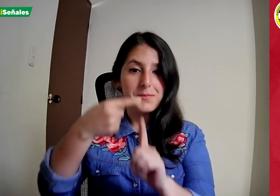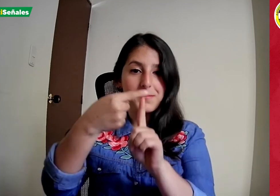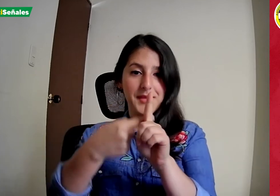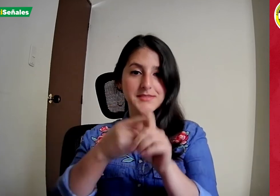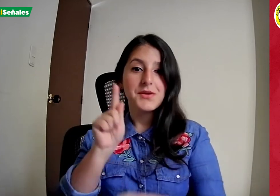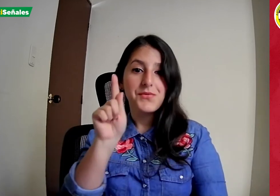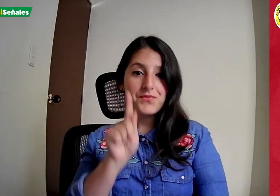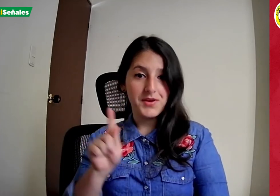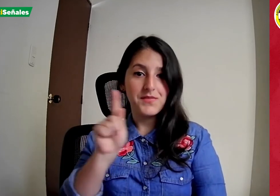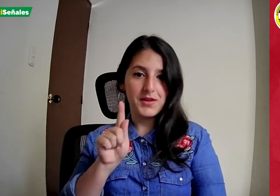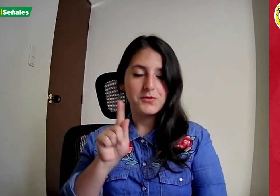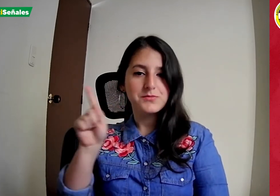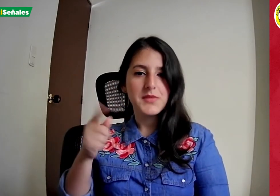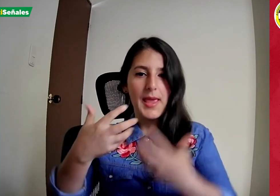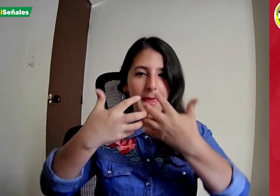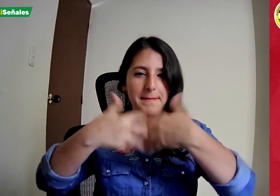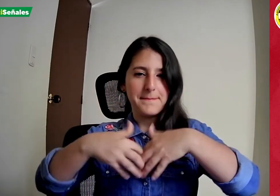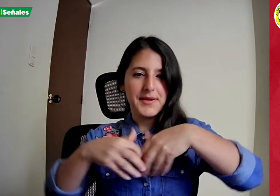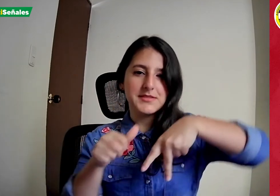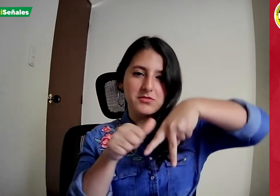En el mes de febrero, la empresa Novaventa